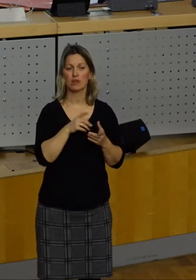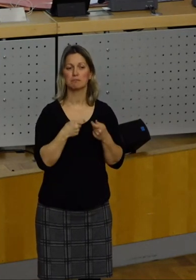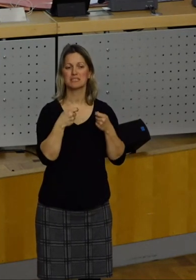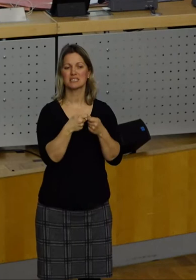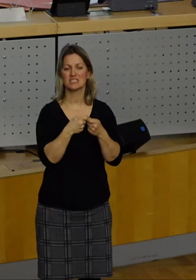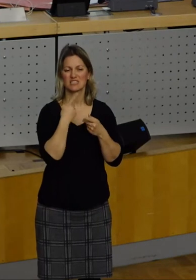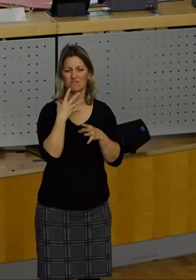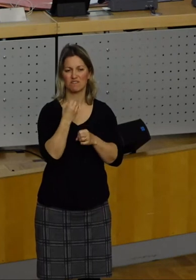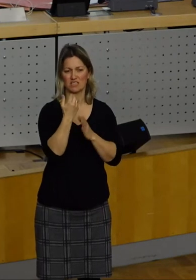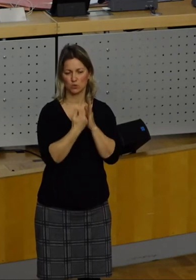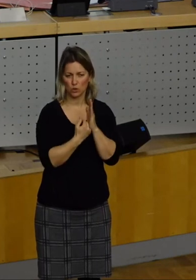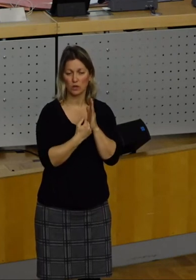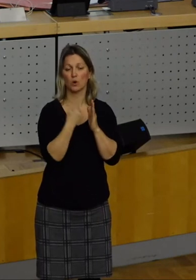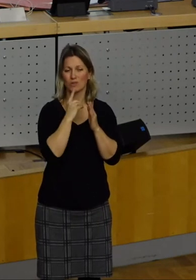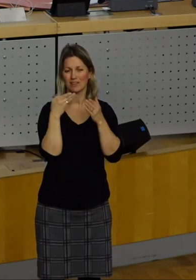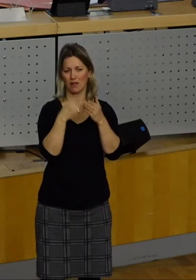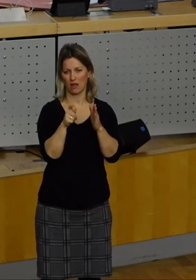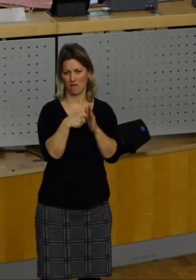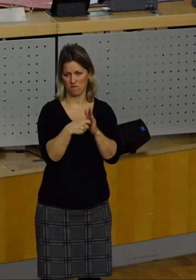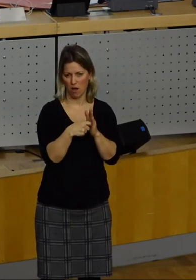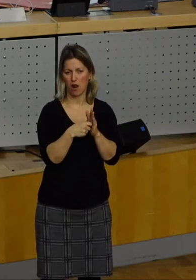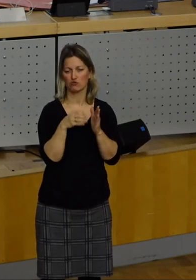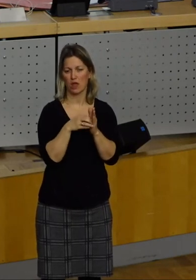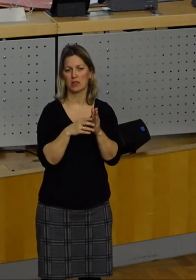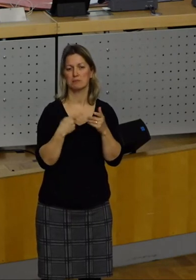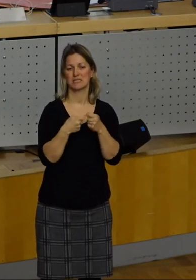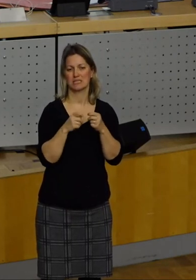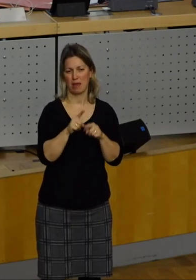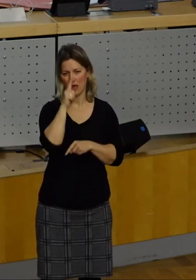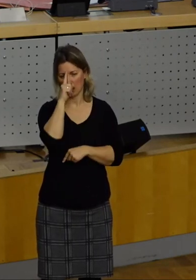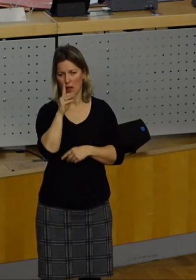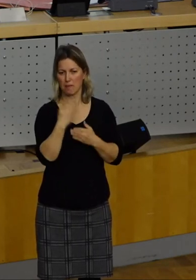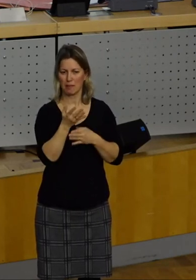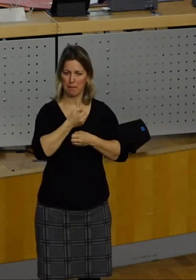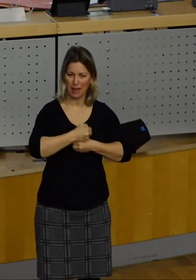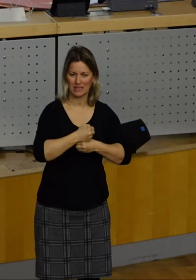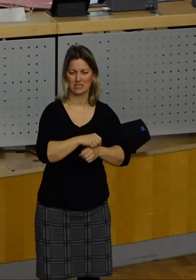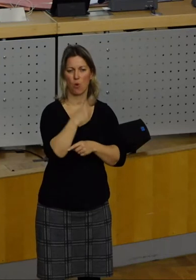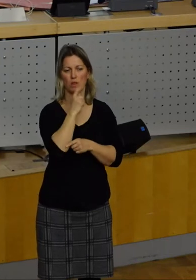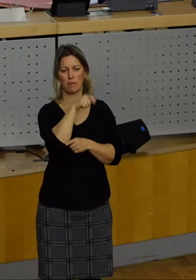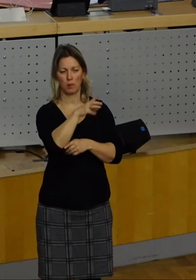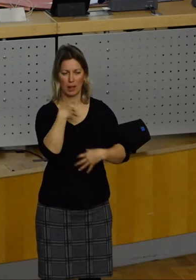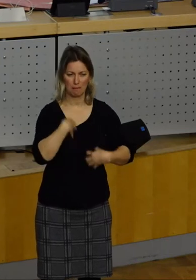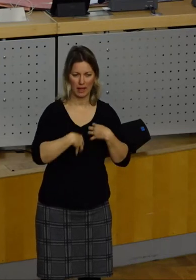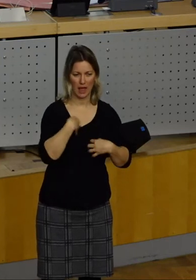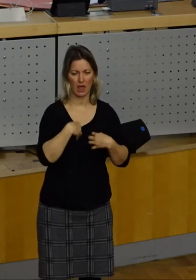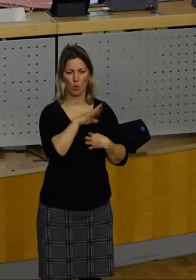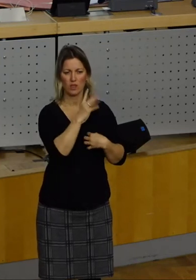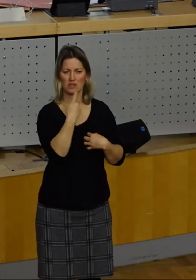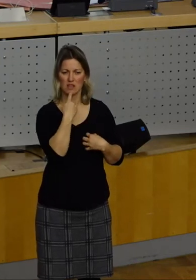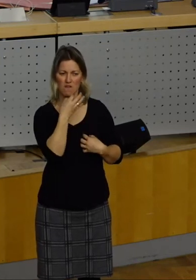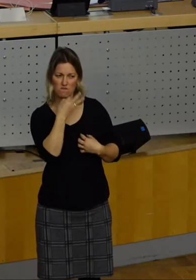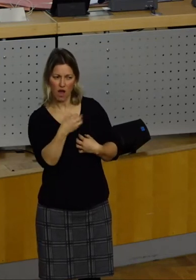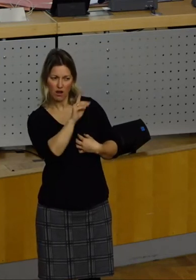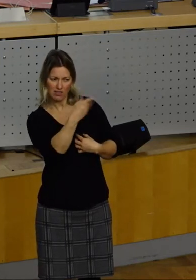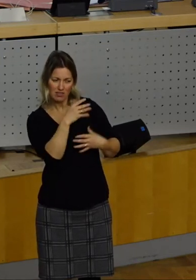Direktwahl der Stadtbezirksbeiräte eingeführt. Es gibt die Möglichkeit von Petitionen, von Bürgerbegehren und von Bürgerentscheidung über Sachfragen. Eine